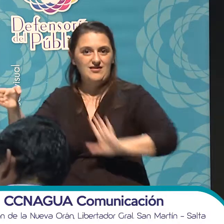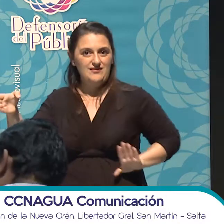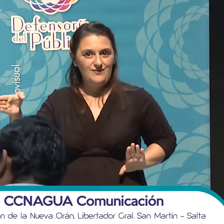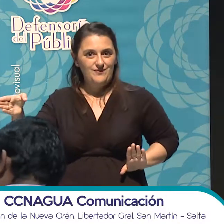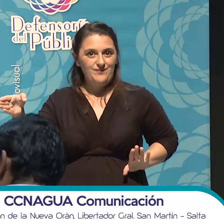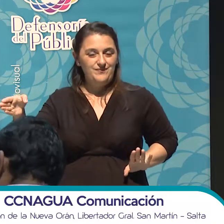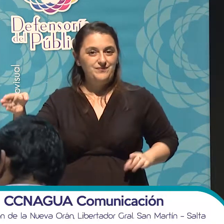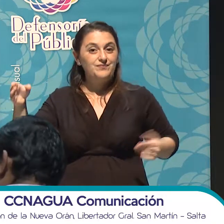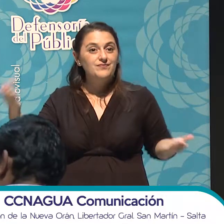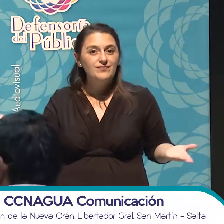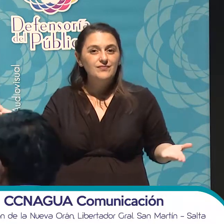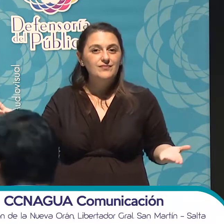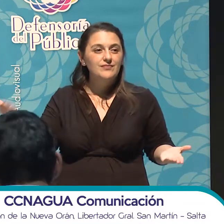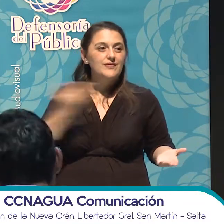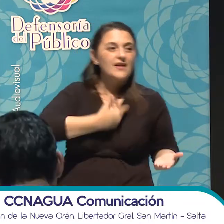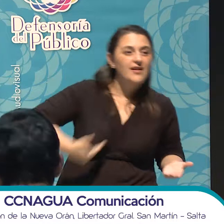y estamos